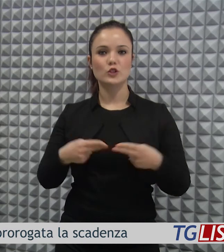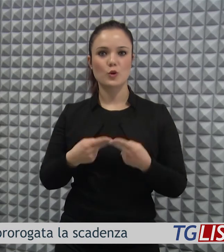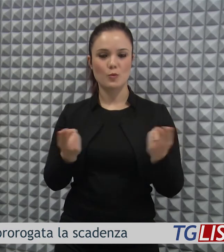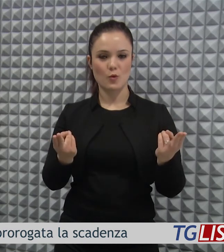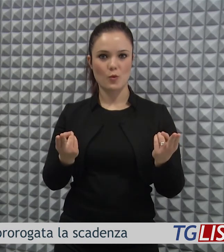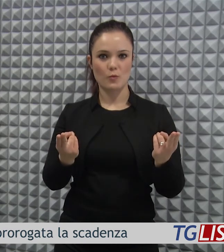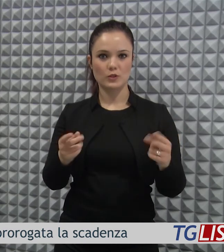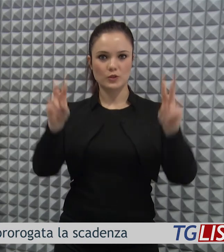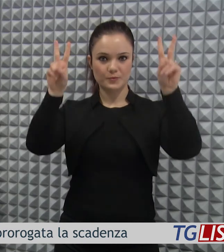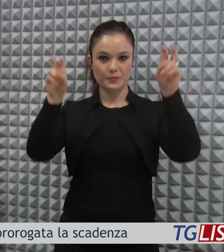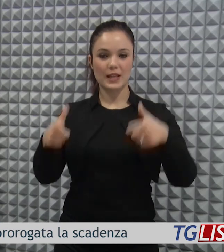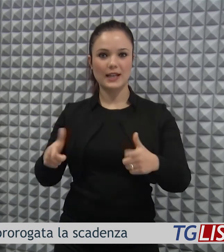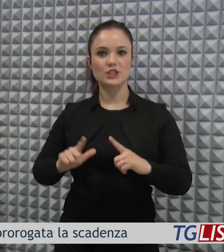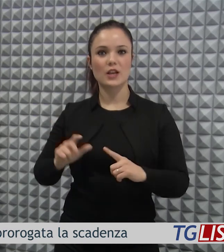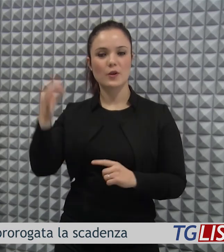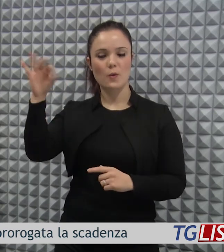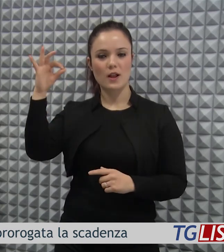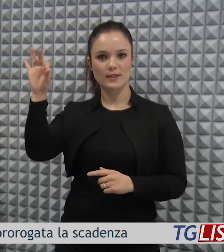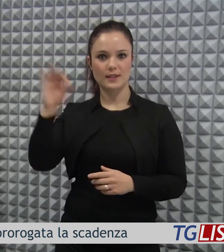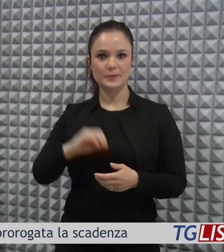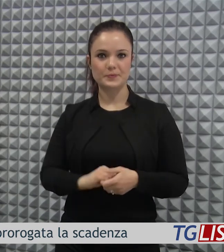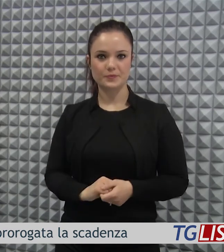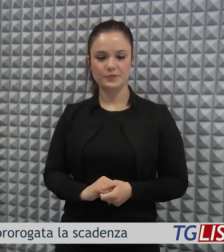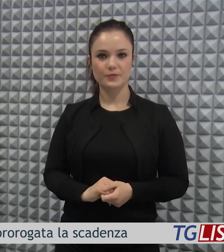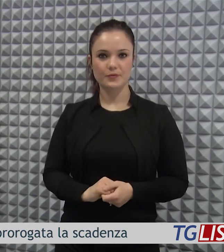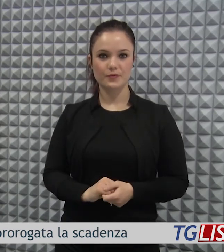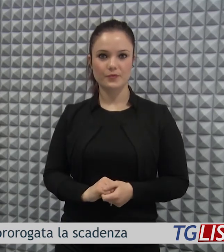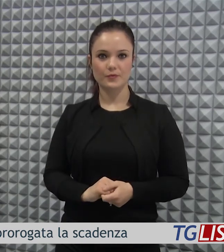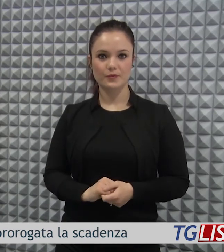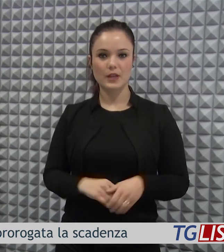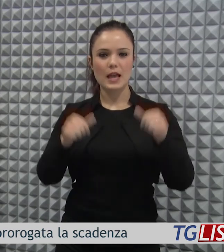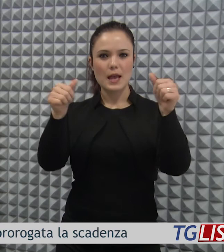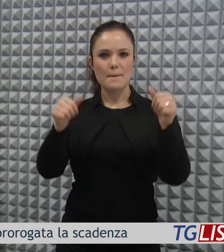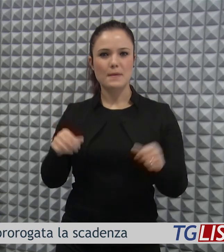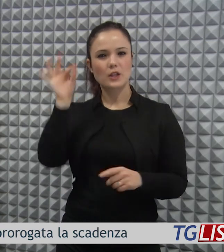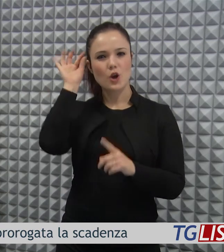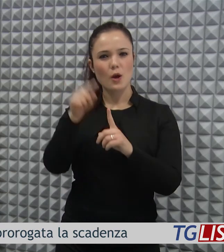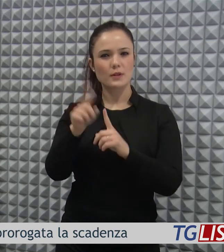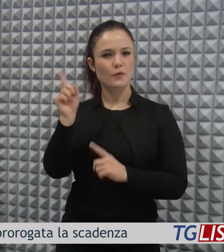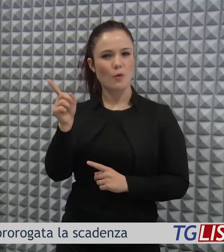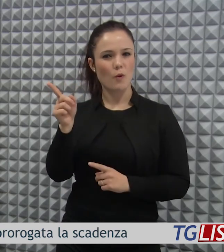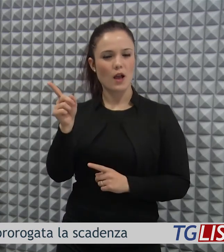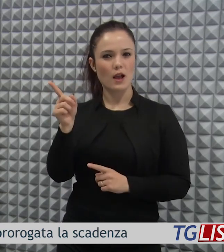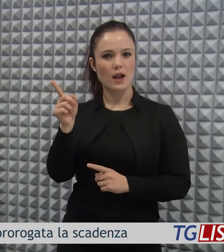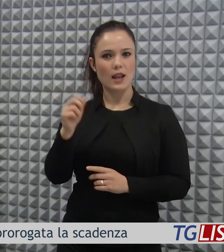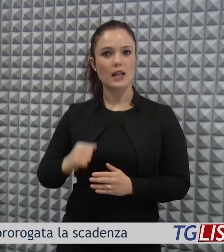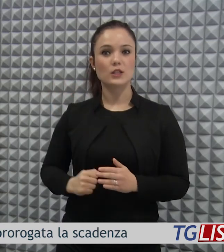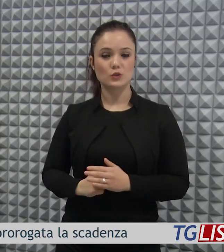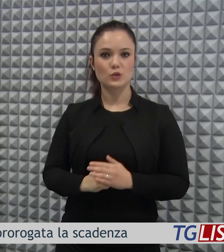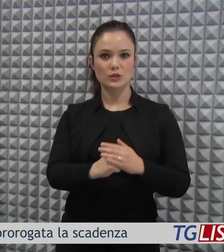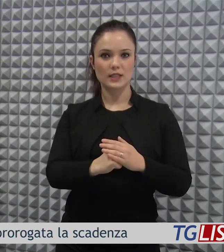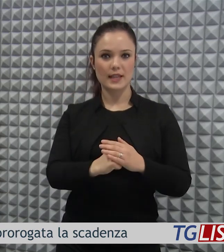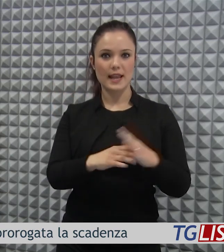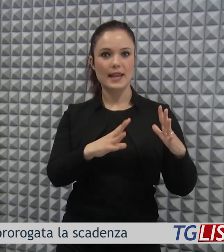'avviso pubblico ricettività di qualità. L'obiettivo del bando è quello di